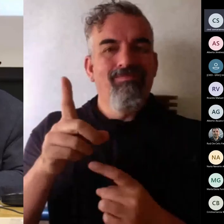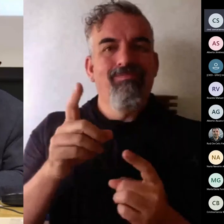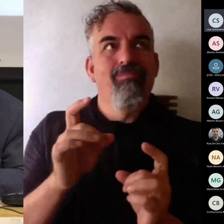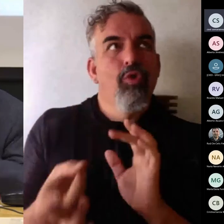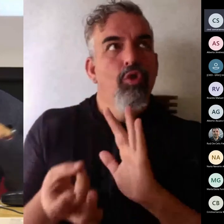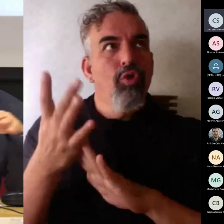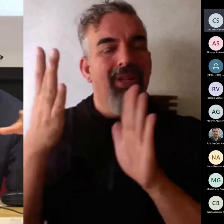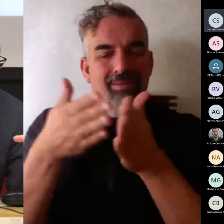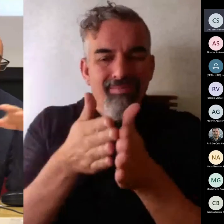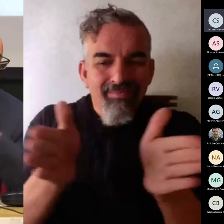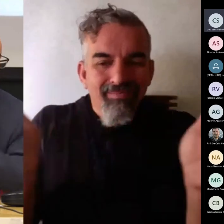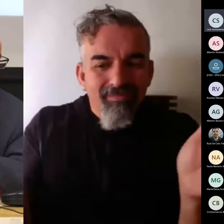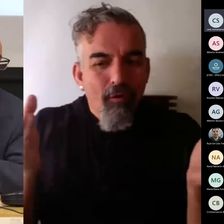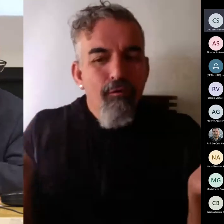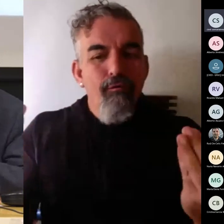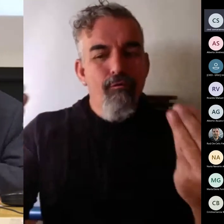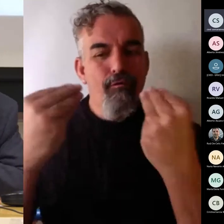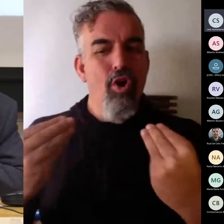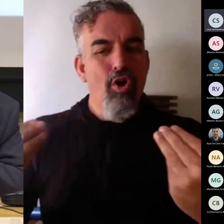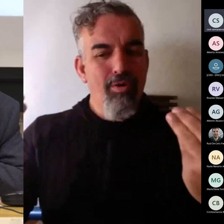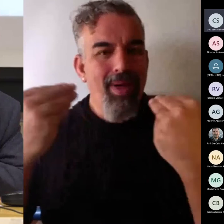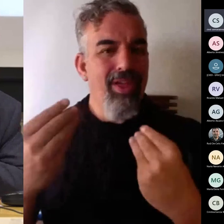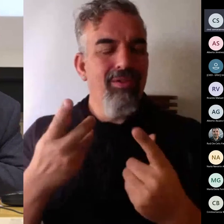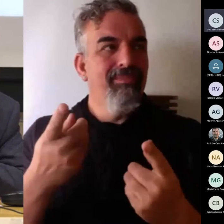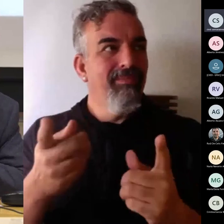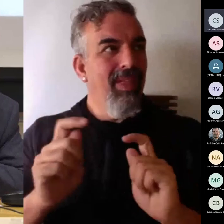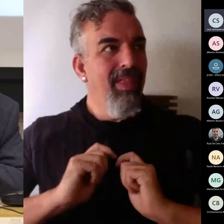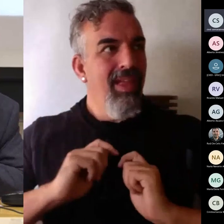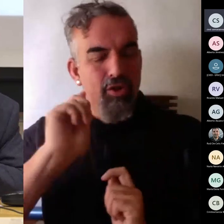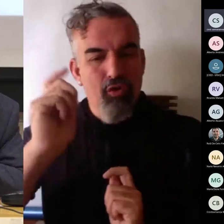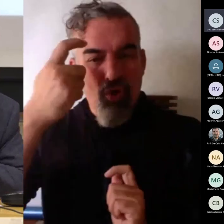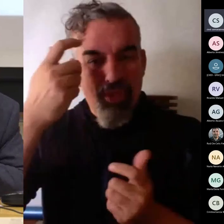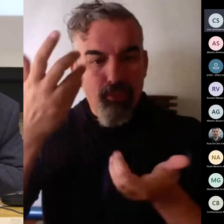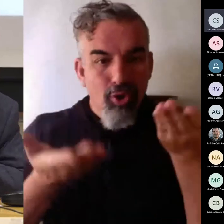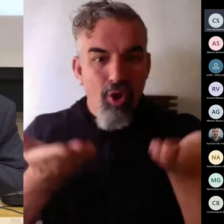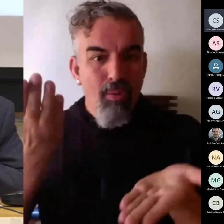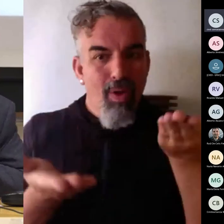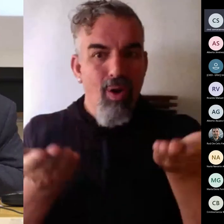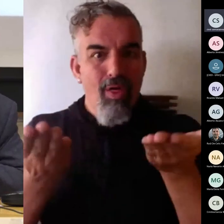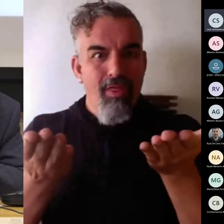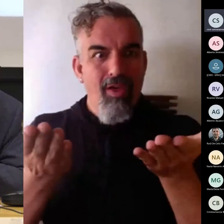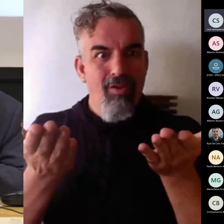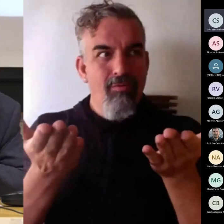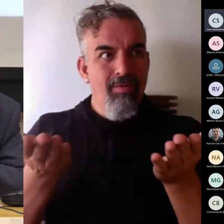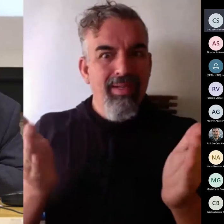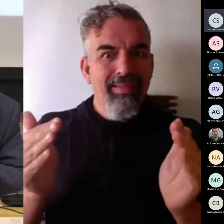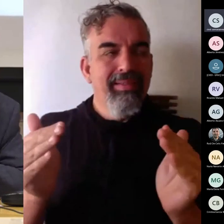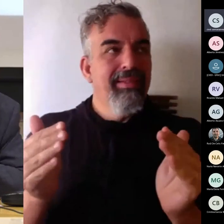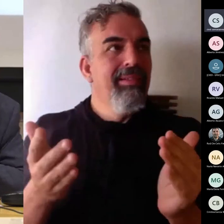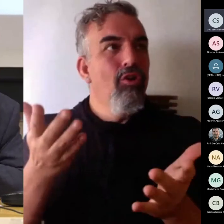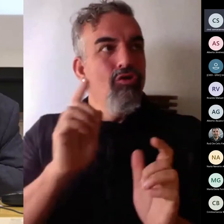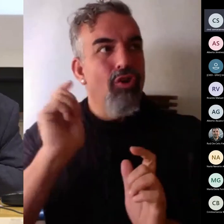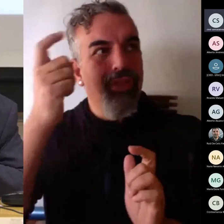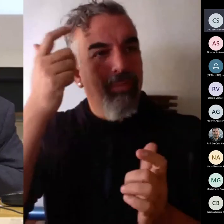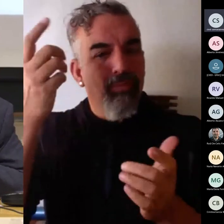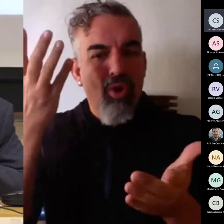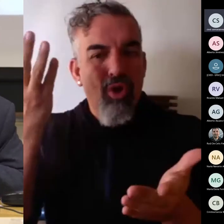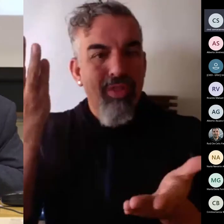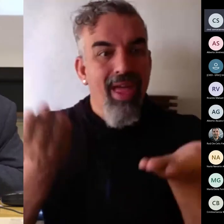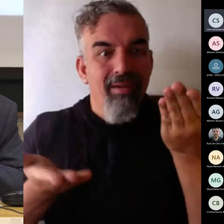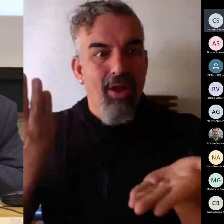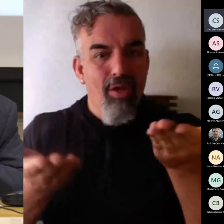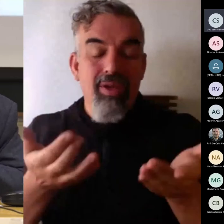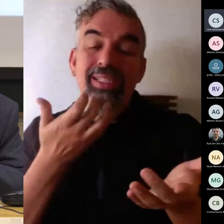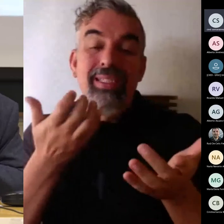que relaja un poco el concepto de evaluación lo que nosotros queremos cuando hemos aprendido una pieza a tocar el piano